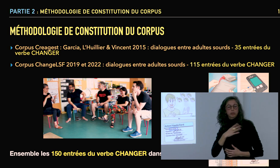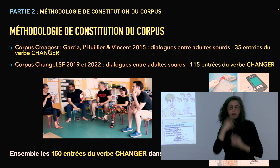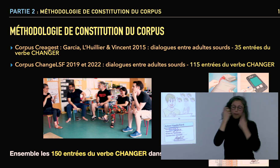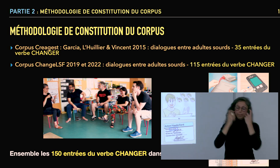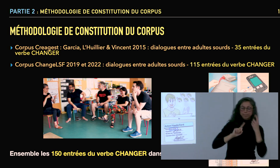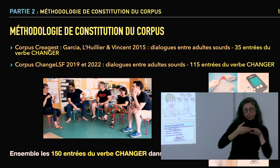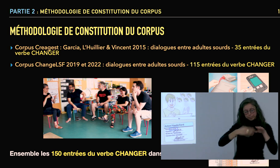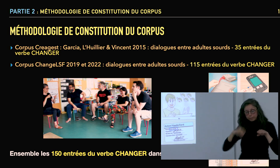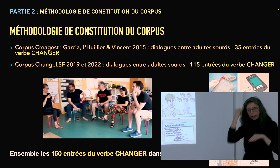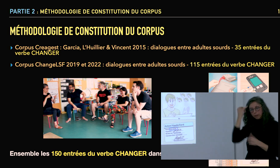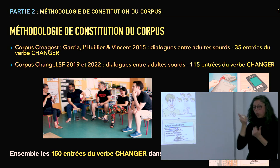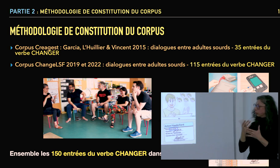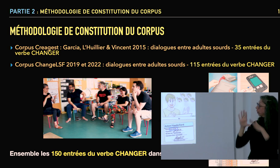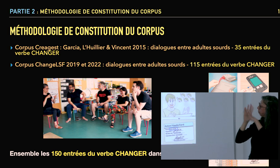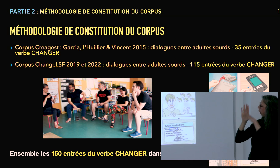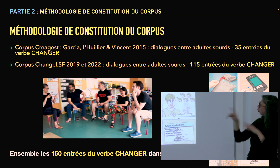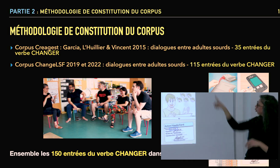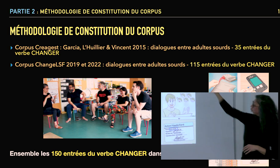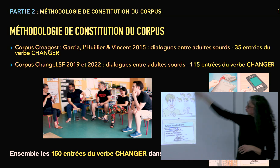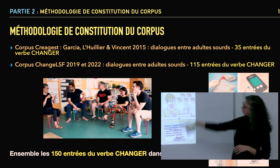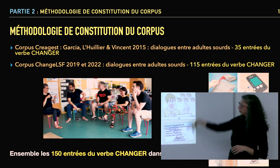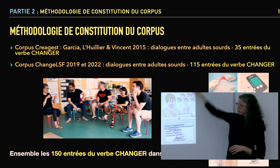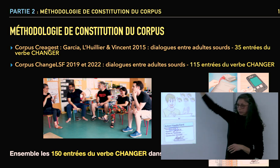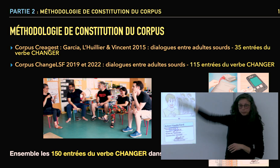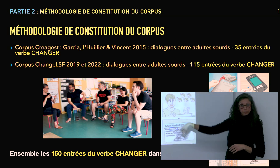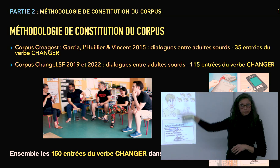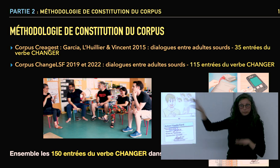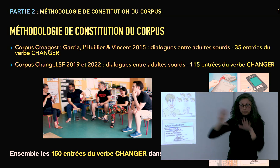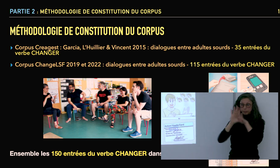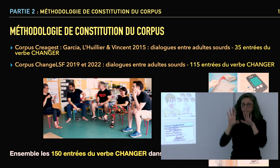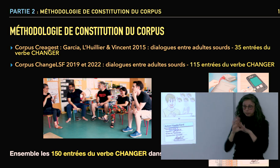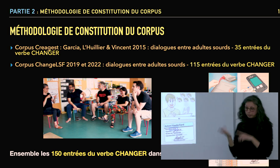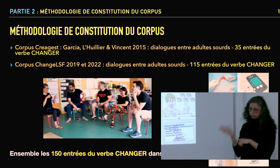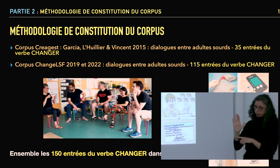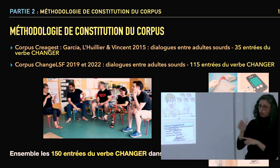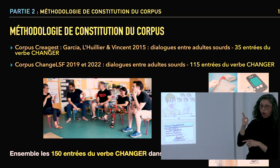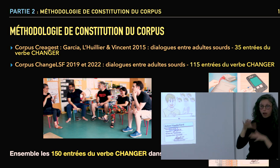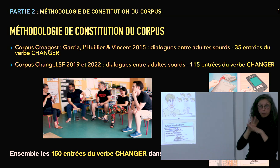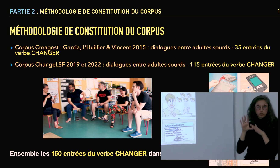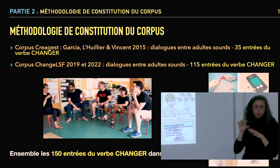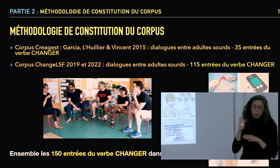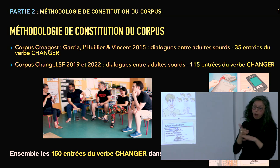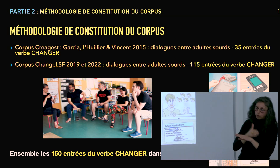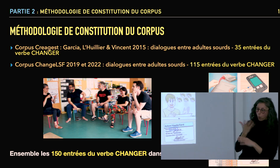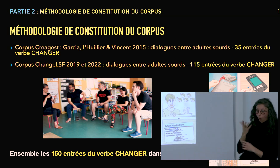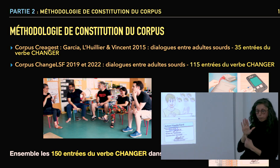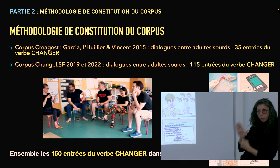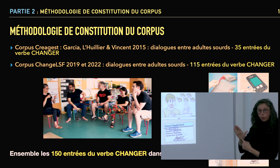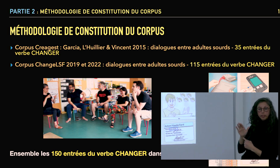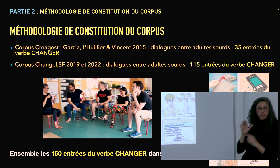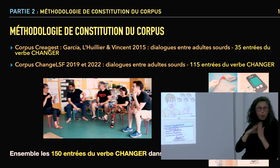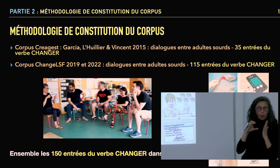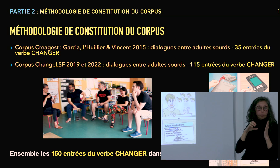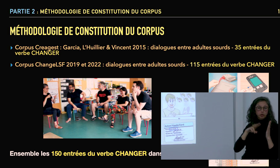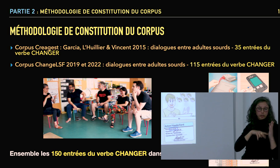Et je ne voulais pas apporter des phrases en français au risque que l'on se retrouve sur quelque chose qui va être collé sur la phrase de départ. J'ai donc choisi de m'appuyer sur ces